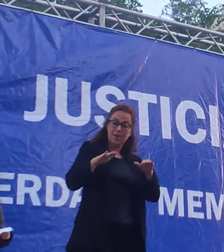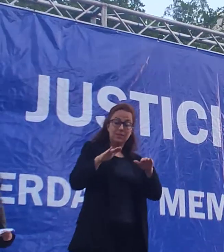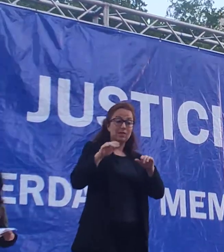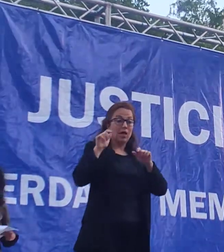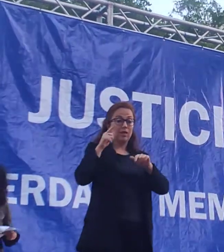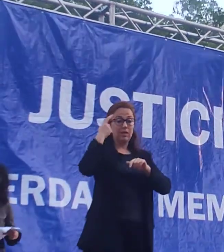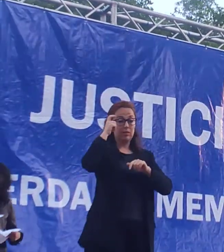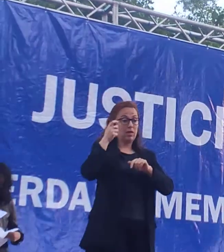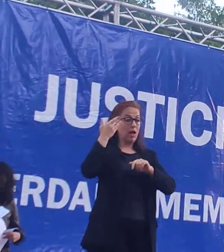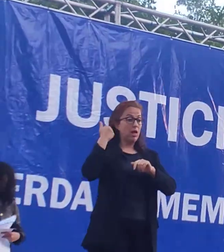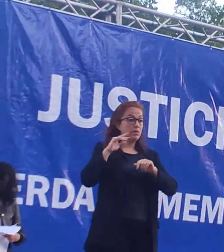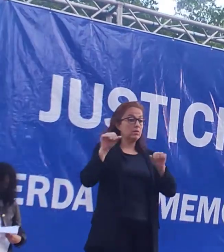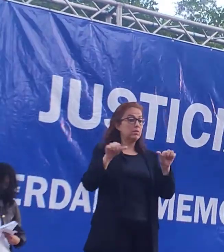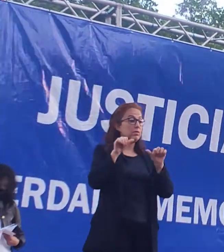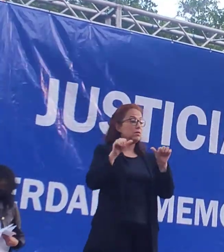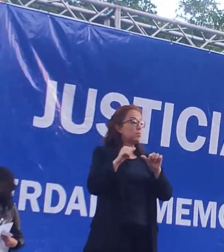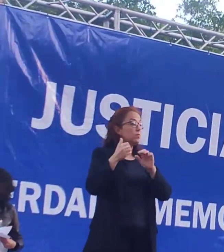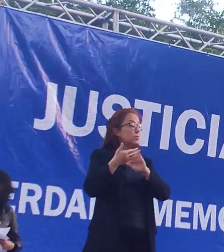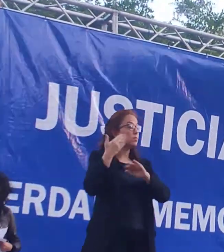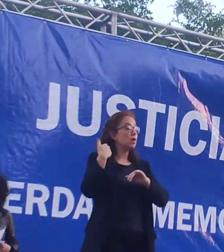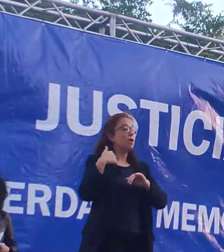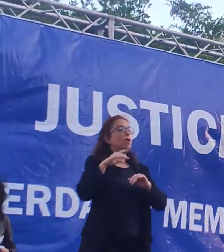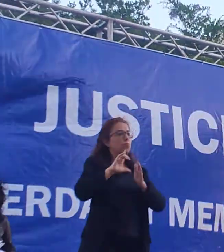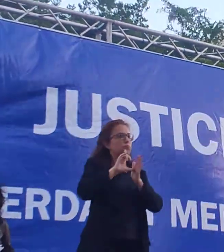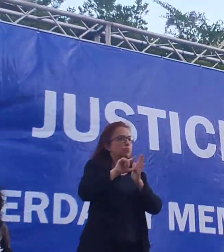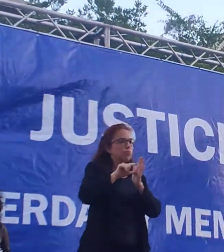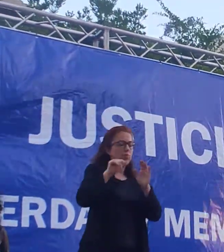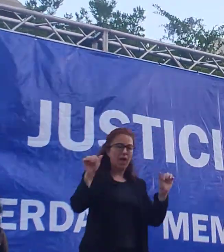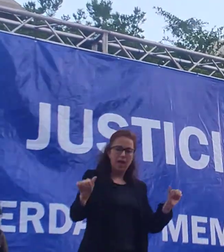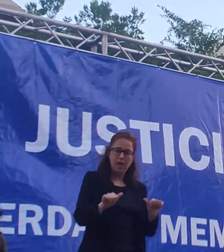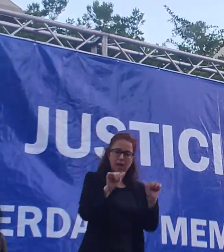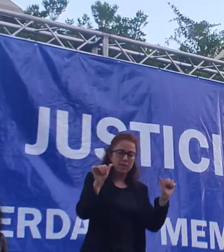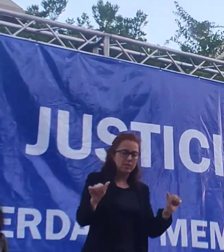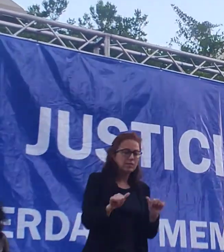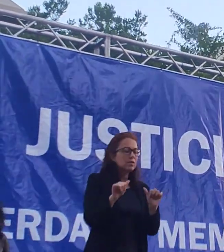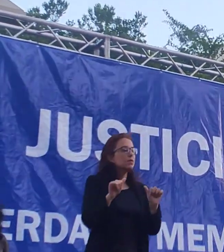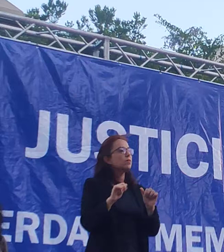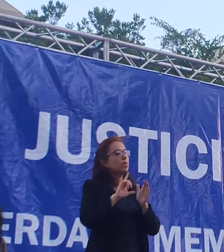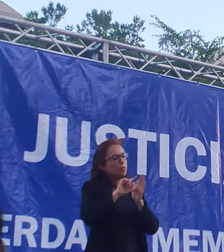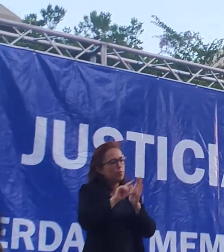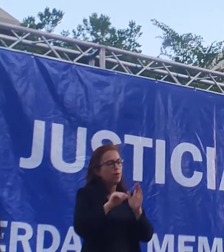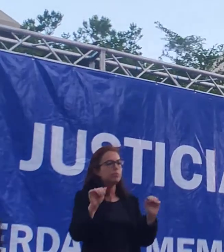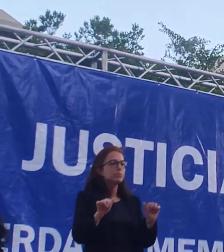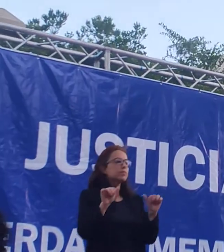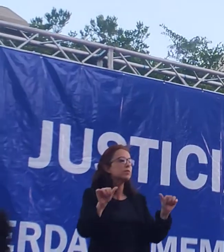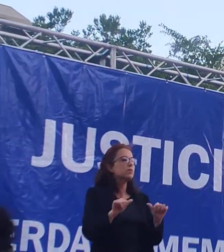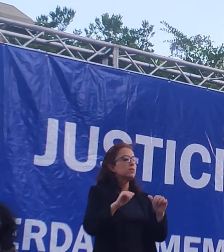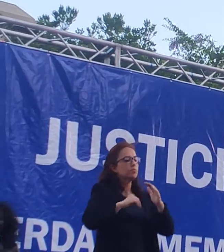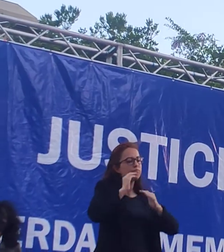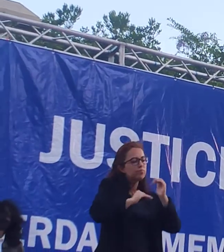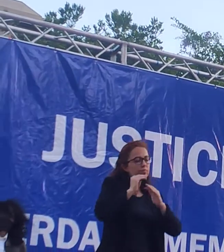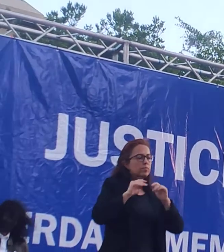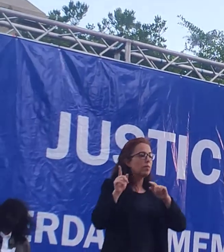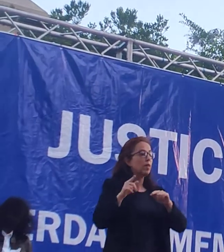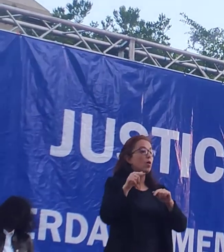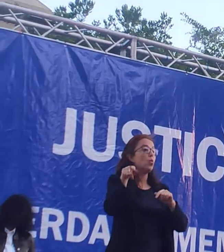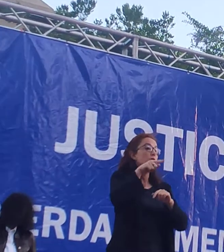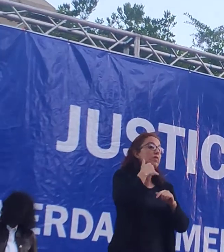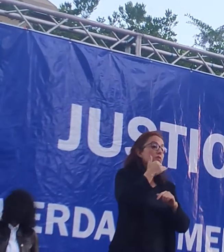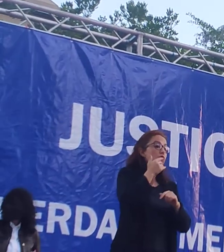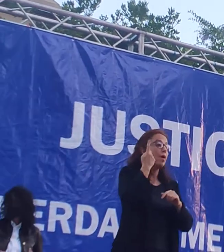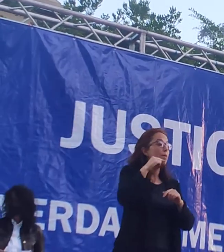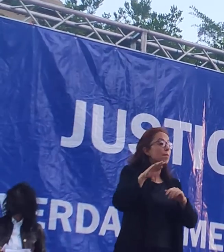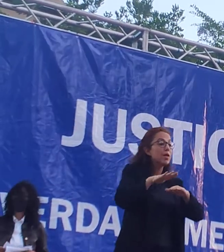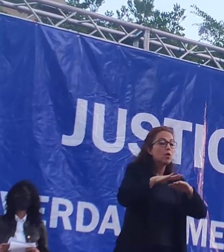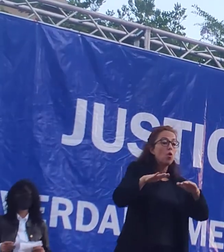llevó un tiempo interesante, digamos, en su ejecución. Quizás no saben, pero en la